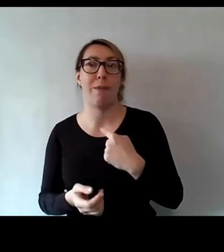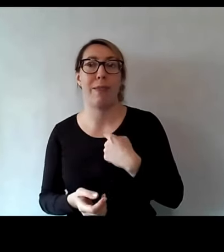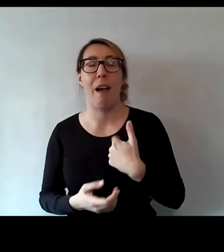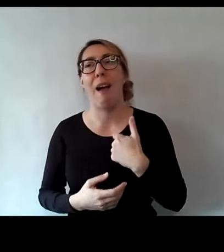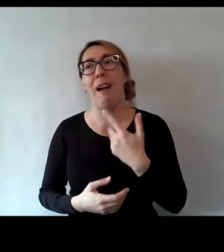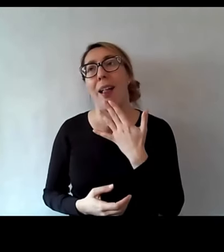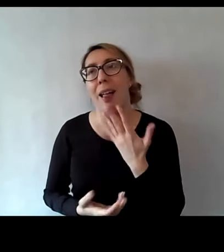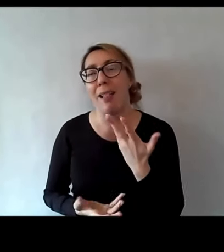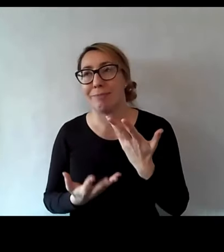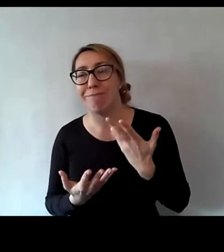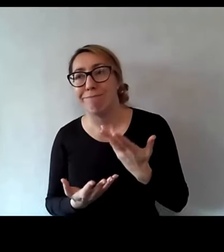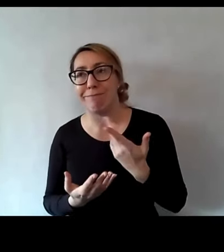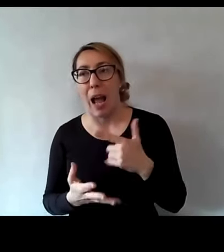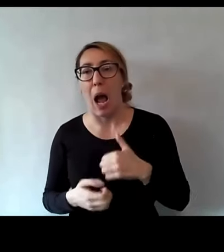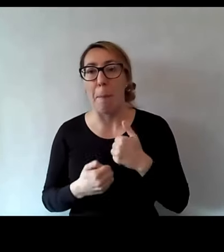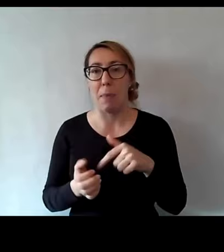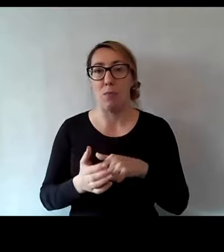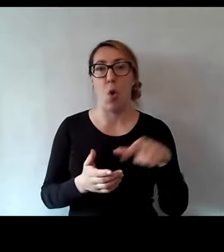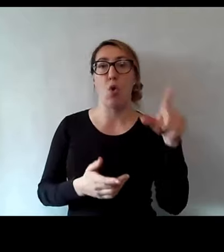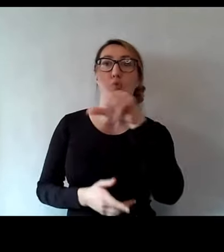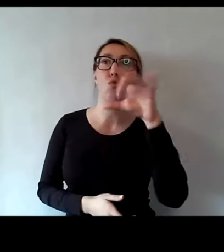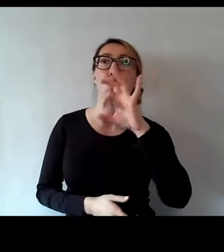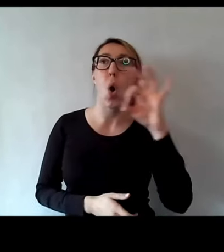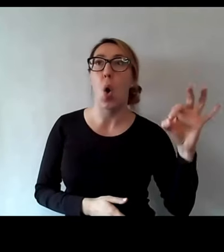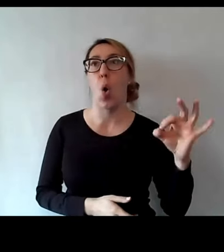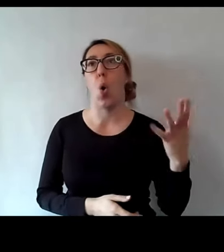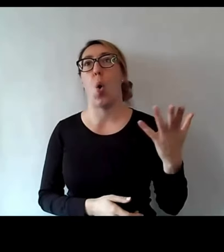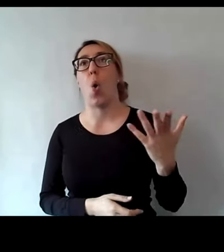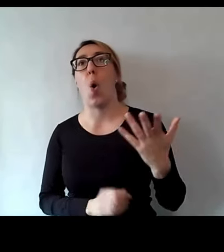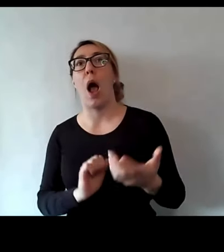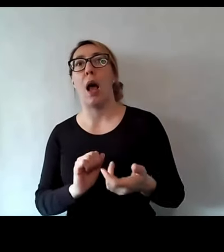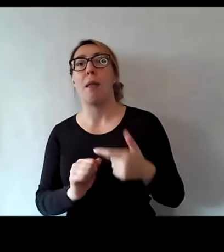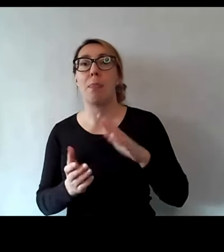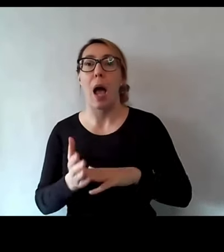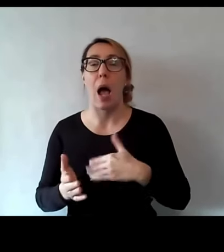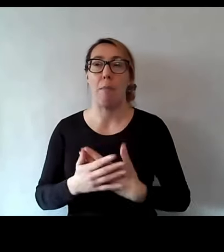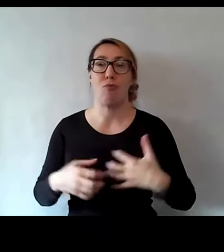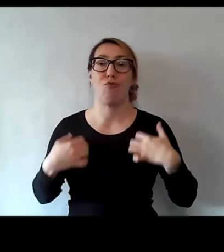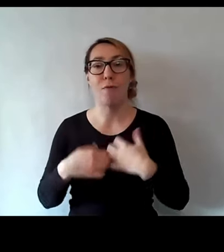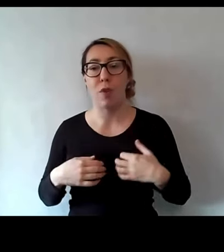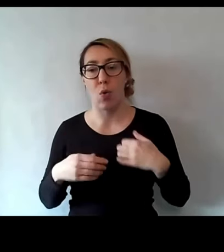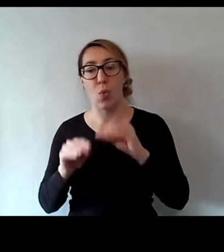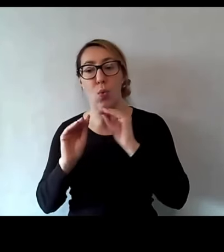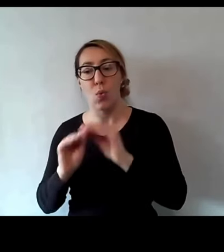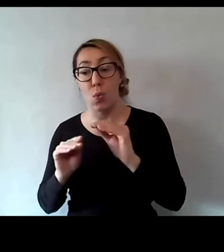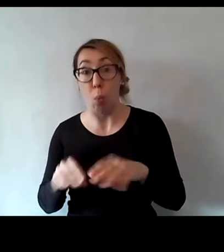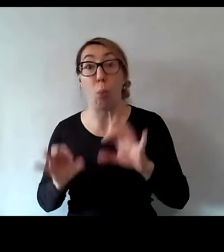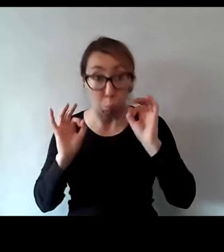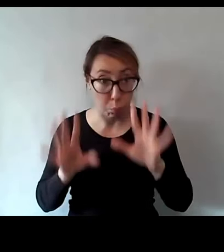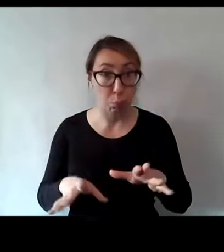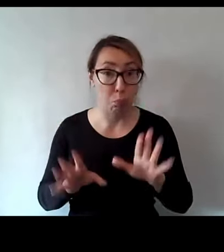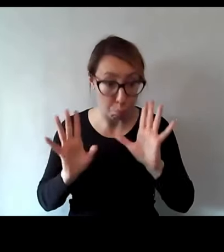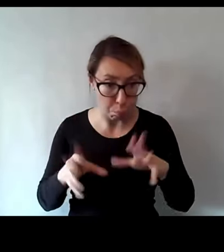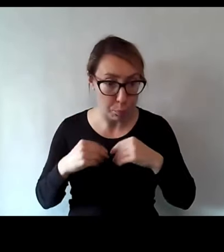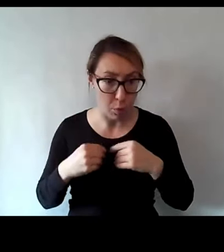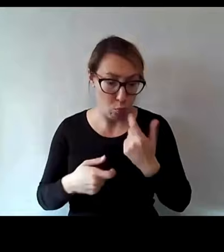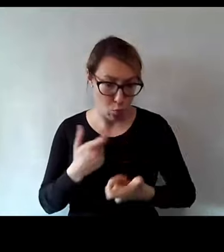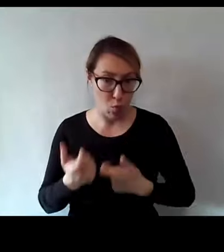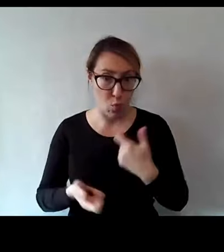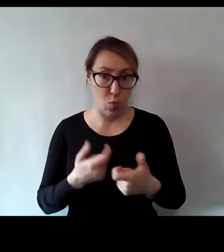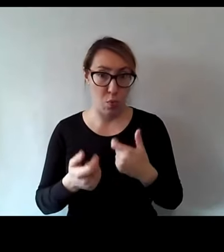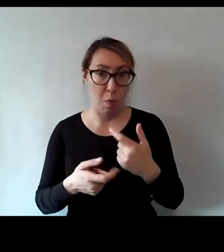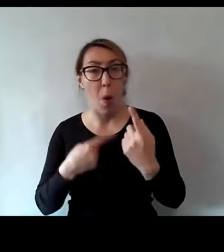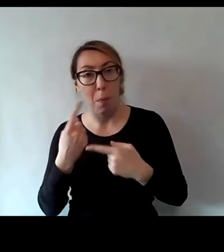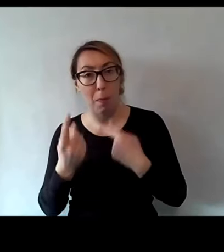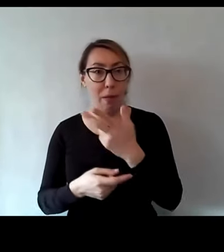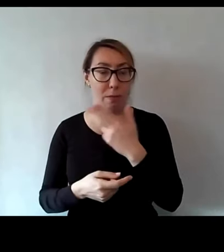bym chciał, żeby było ZOO, bo chciałbym swoje dziecko nauczyć zwierzątek. Dobra, zróbmy to. Opowiedzmy też